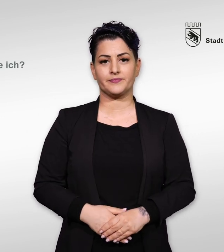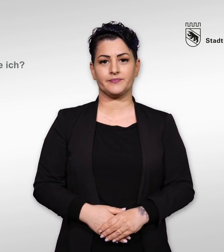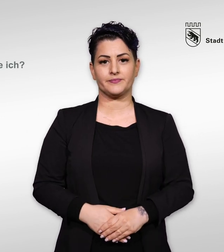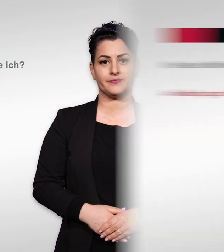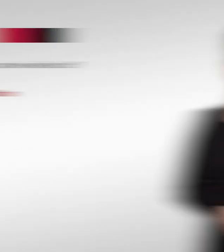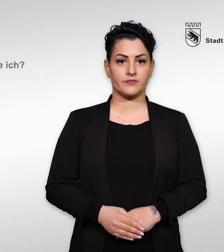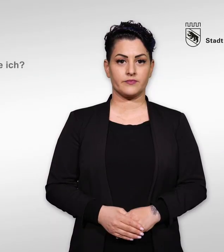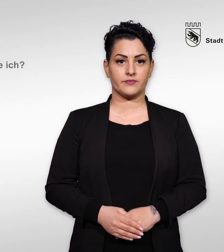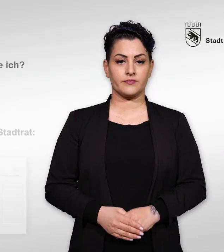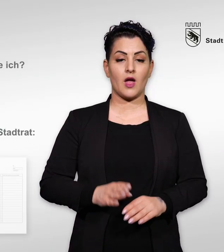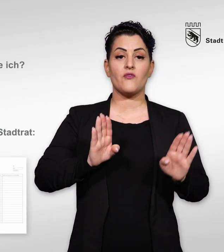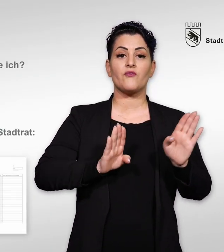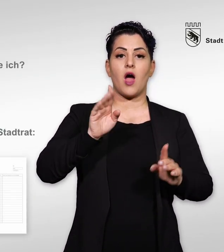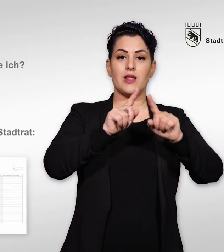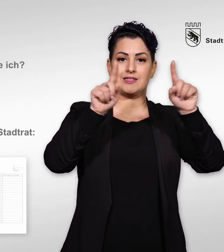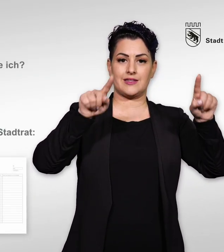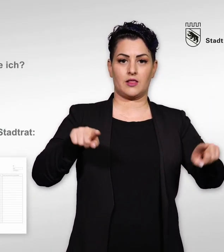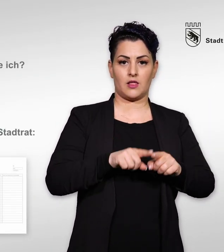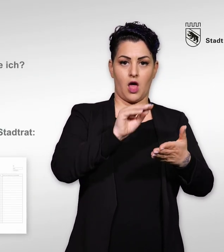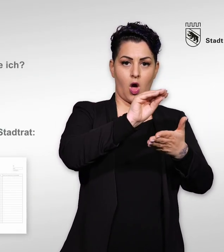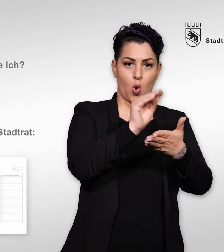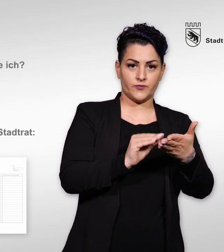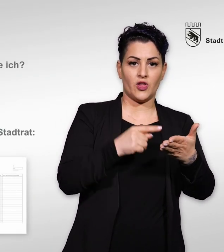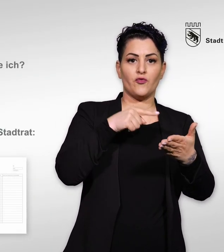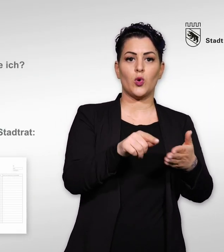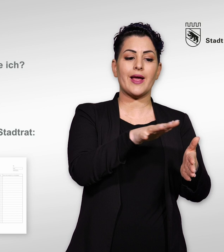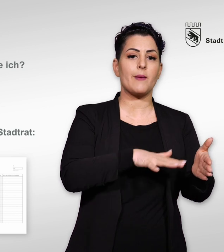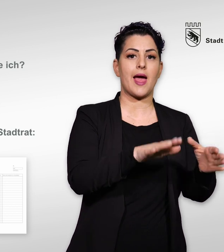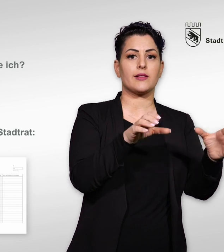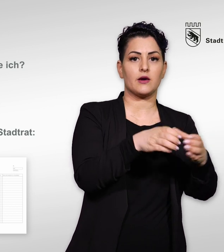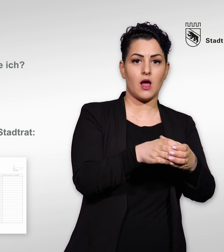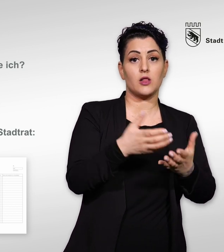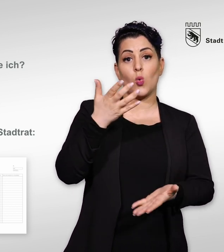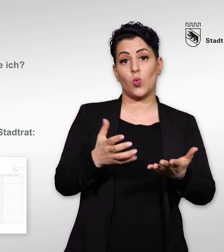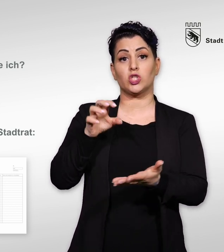Wahlzettel ausfüllen für den Gemeinderat oder den Stadtrat, eigene Liste erstellen.